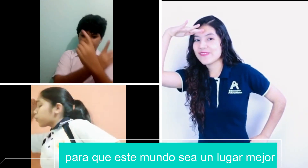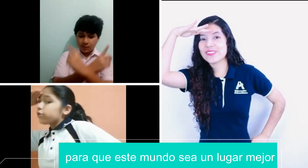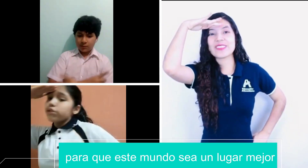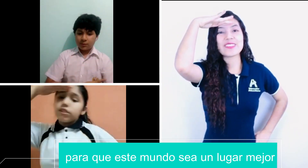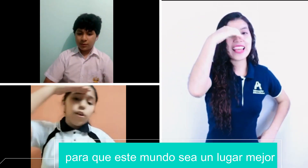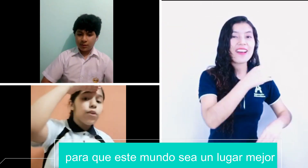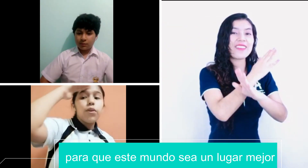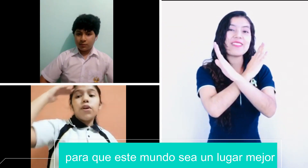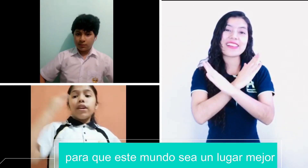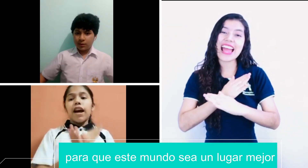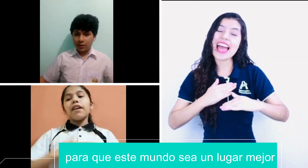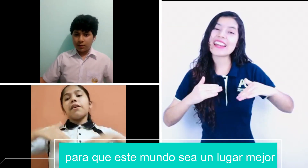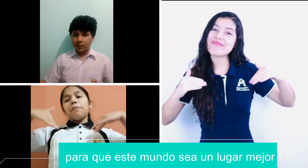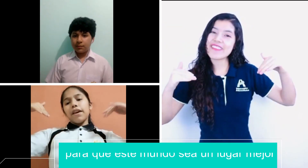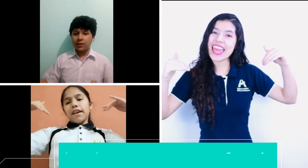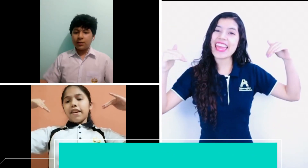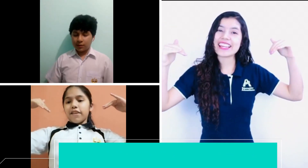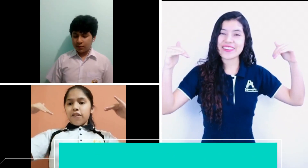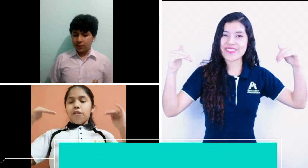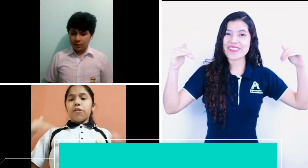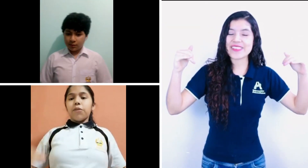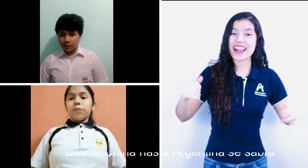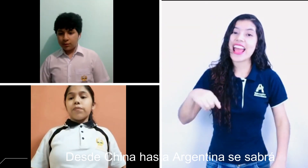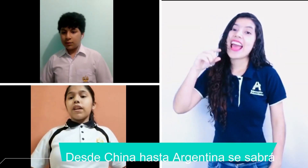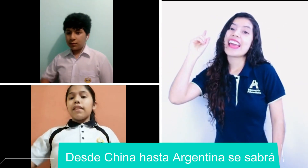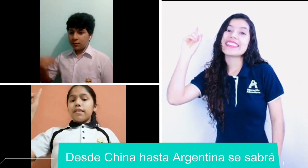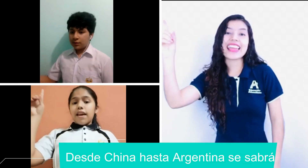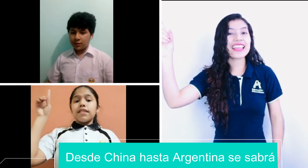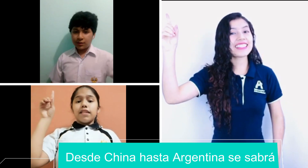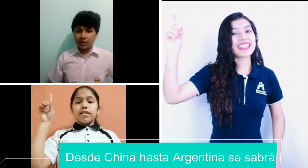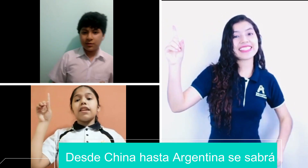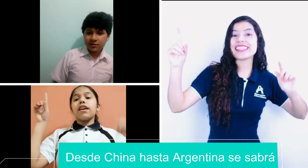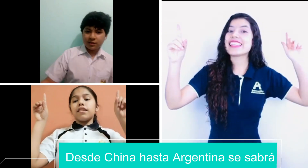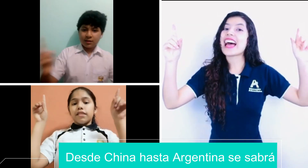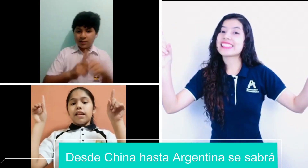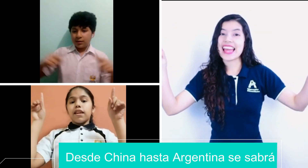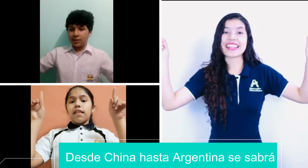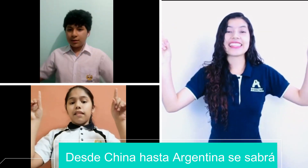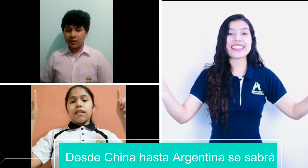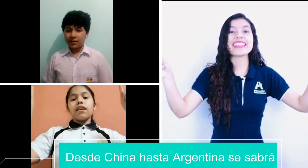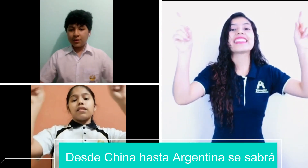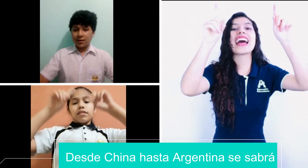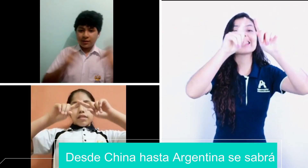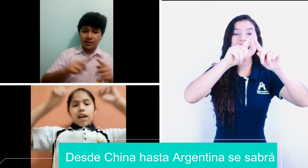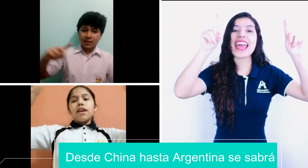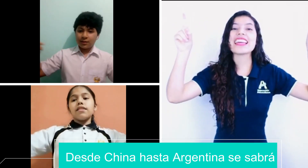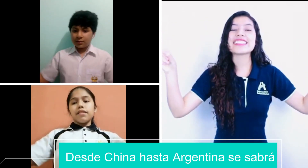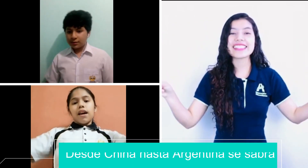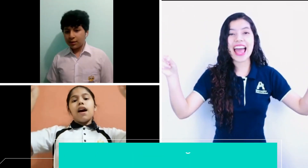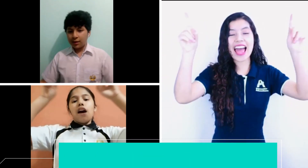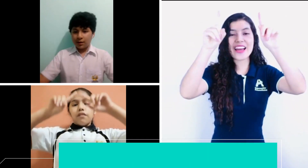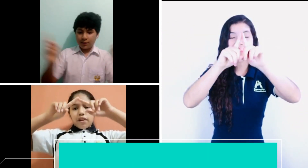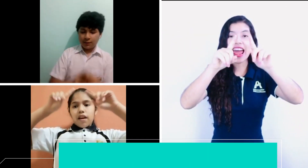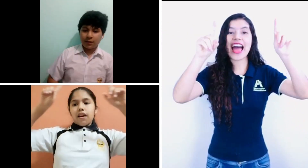este mundo sea un lugar mejor Desde China hasta Argentina se